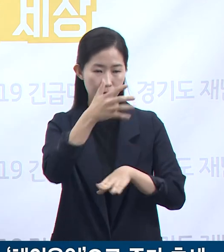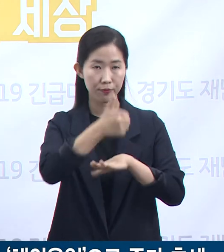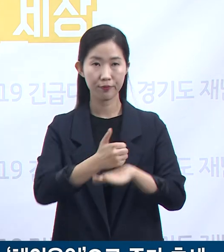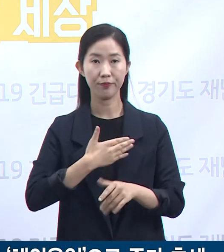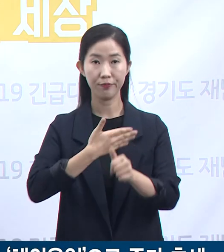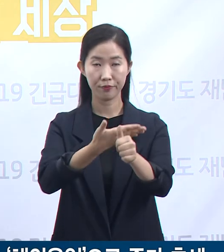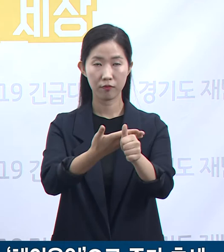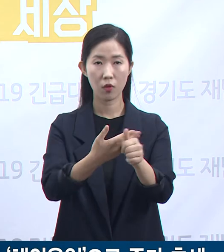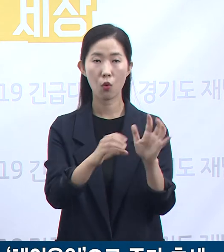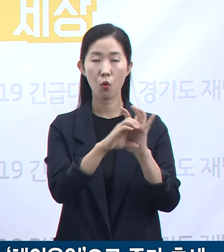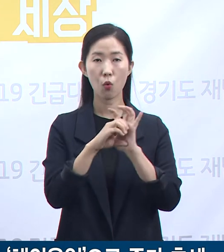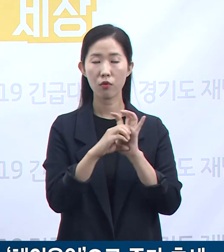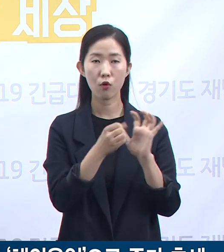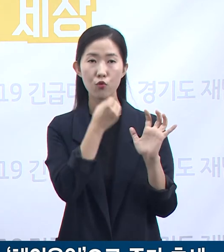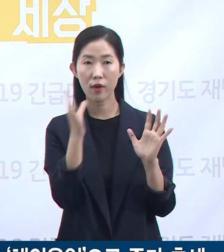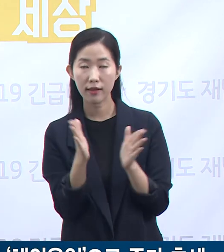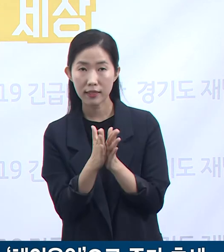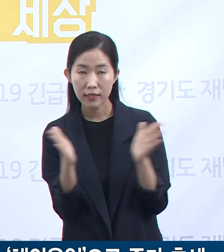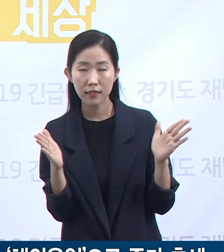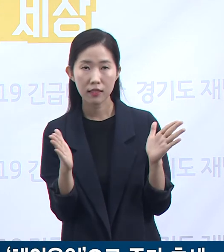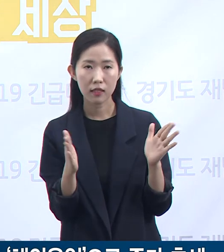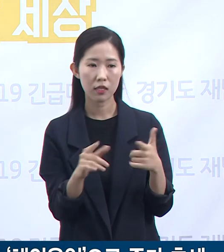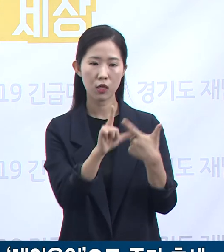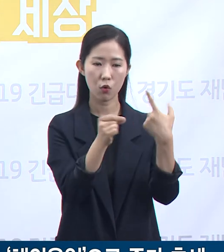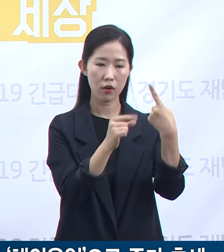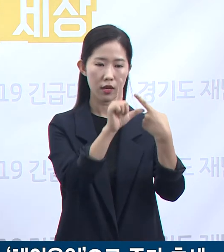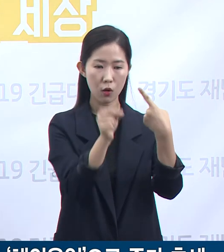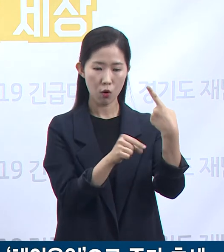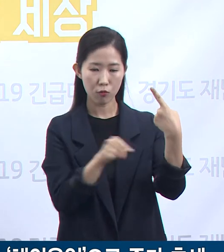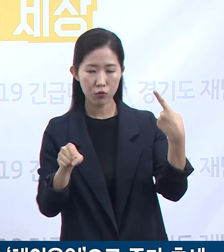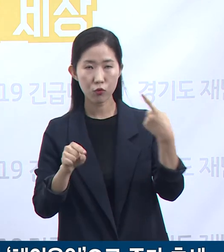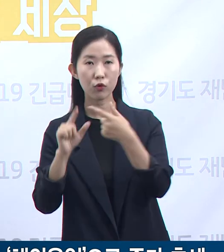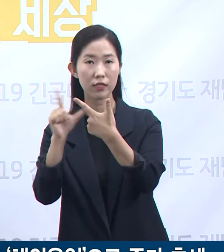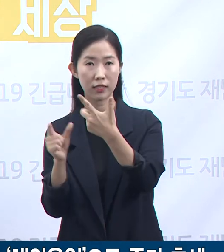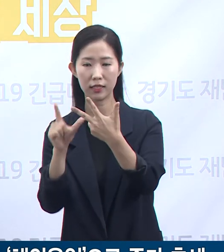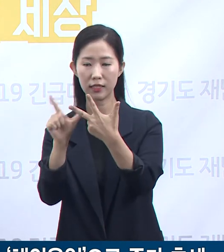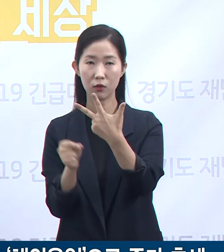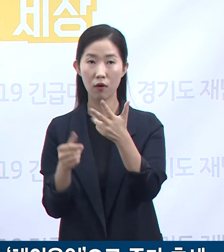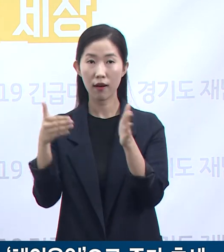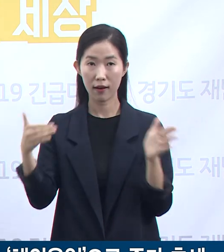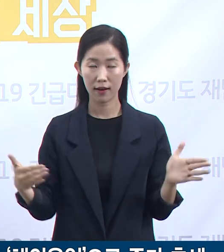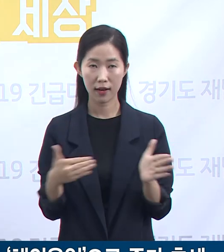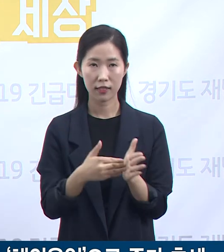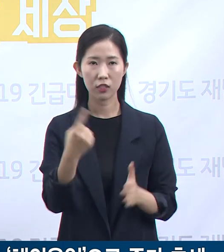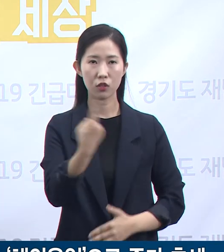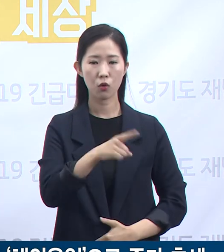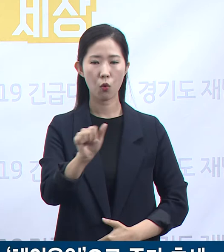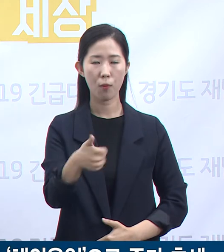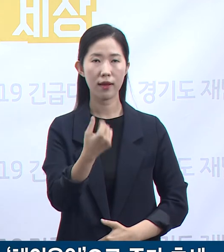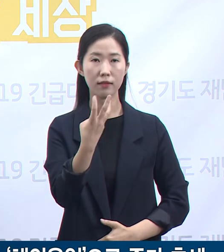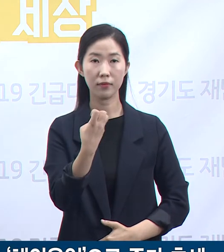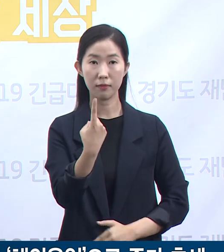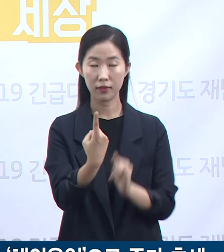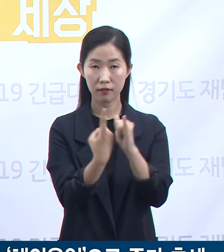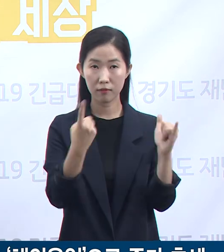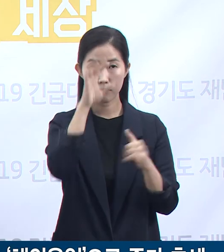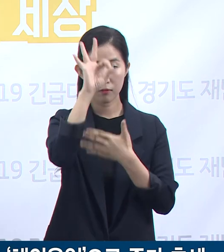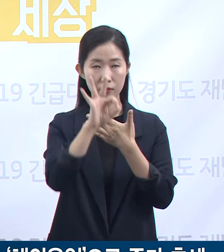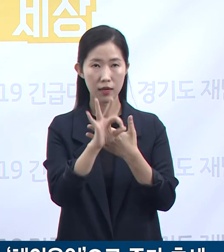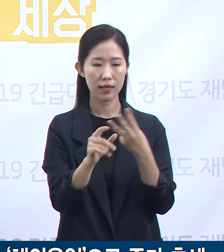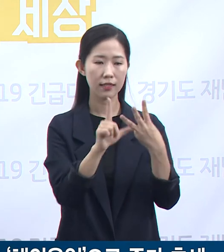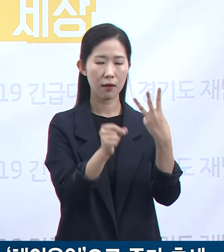유행이 시작된 지난 1월부터 7월 현재까지 발생한 도내 1,531명의 확진자 현황을 보면 3월이